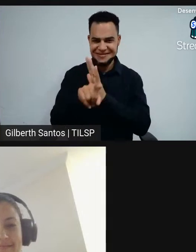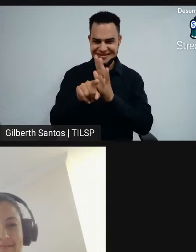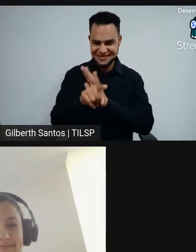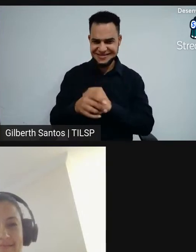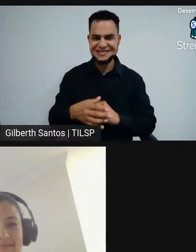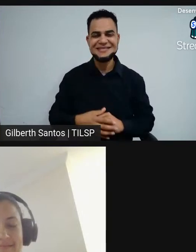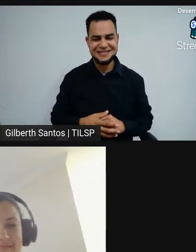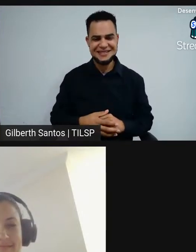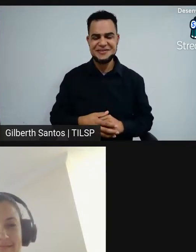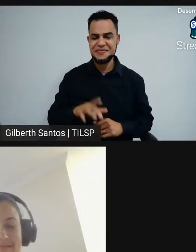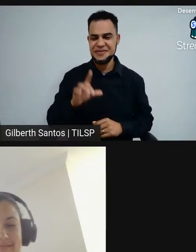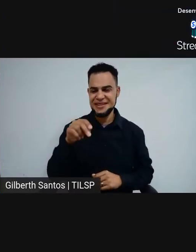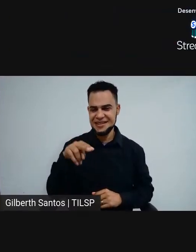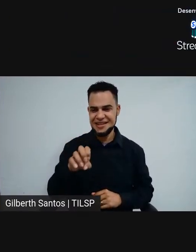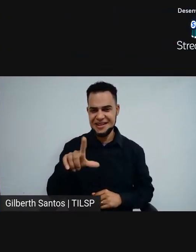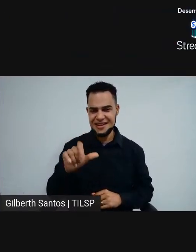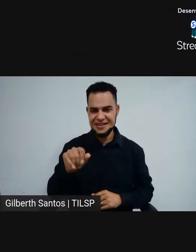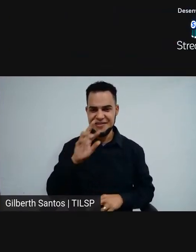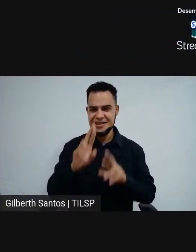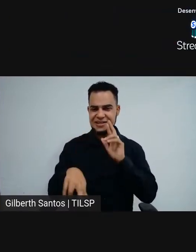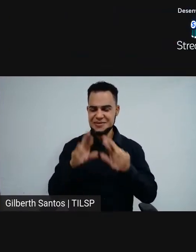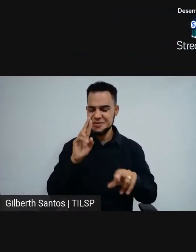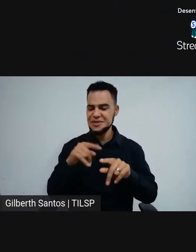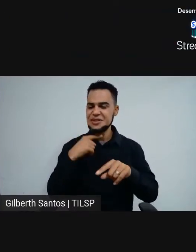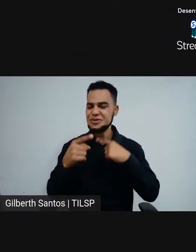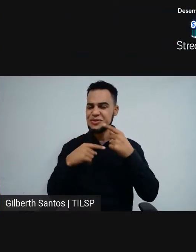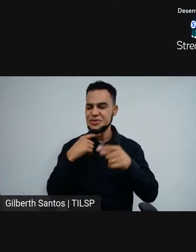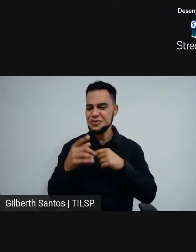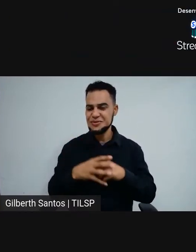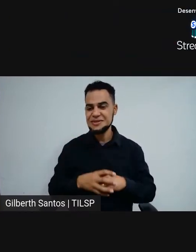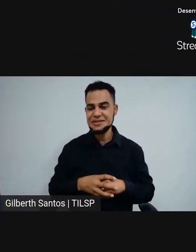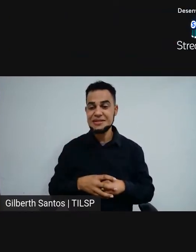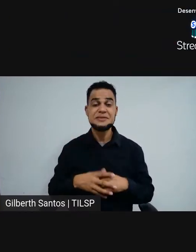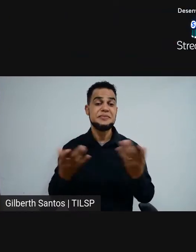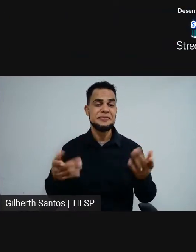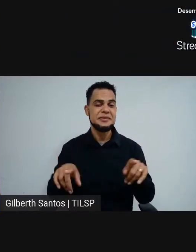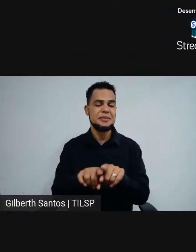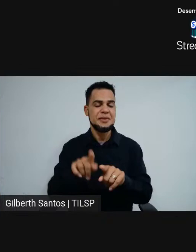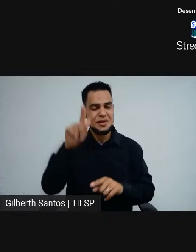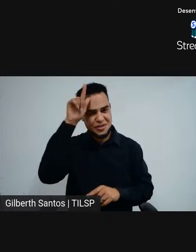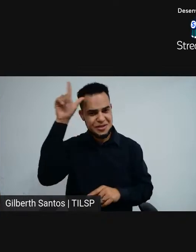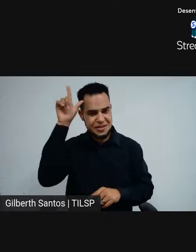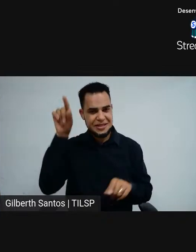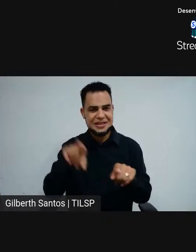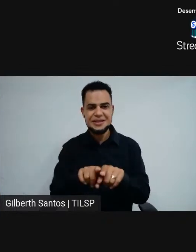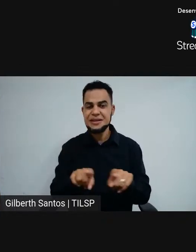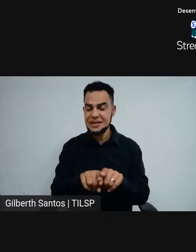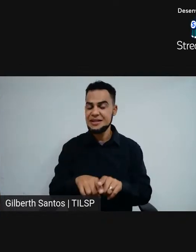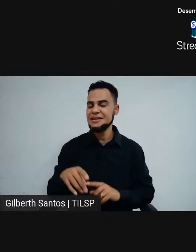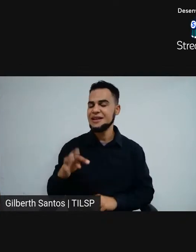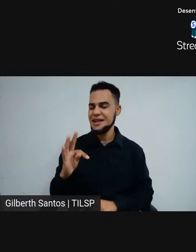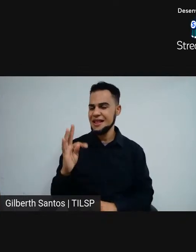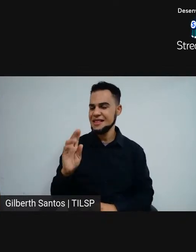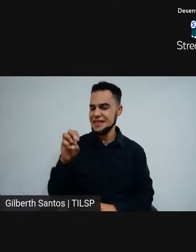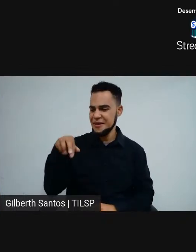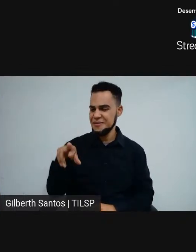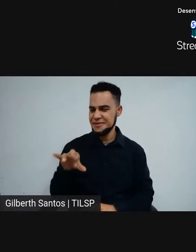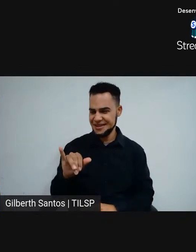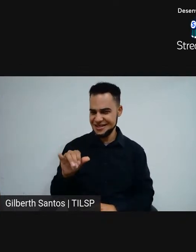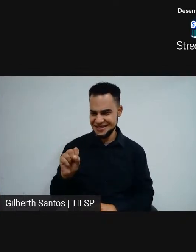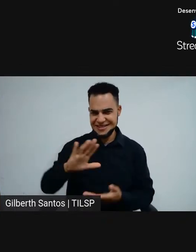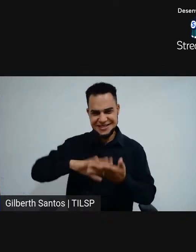Isso. Daniela vai responder algumas perguntas com dúvidas de vocês. E, além do Gilbert, também tem a Tamires, que vai chegar daqui a pouquinho.